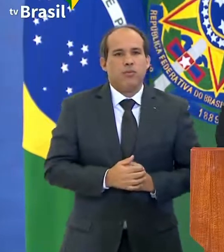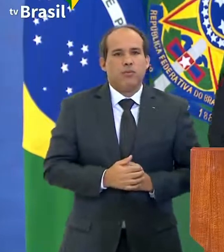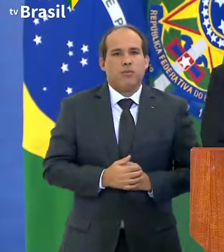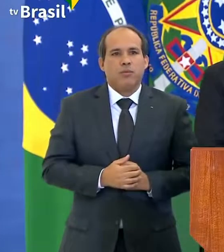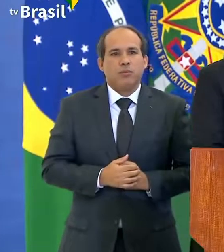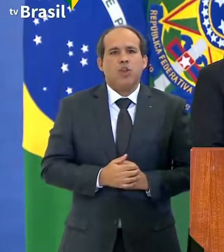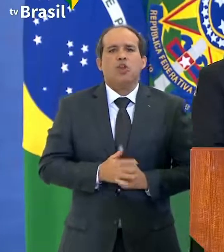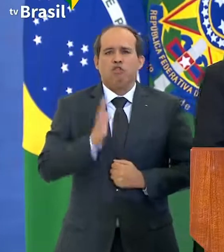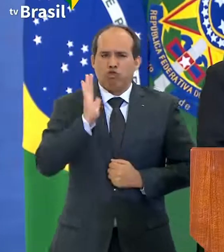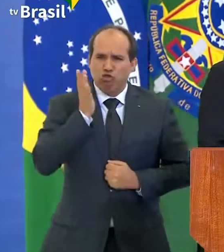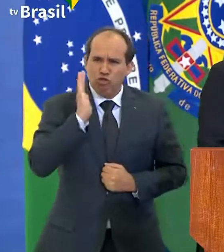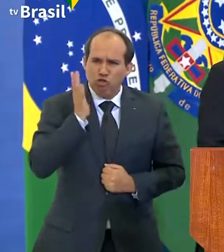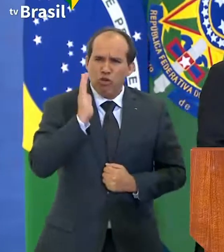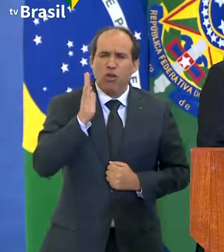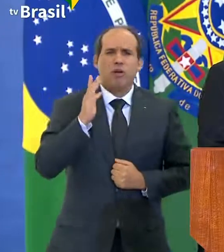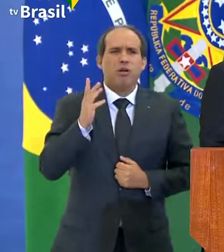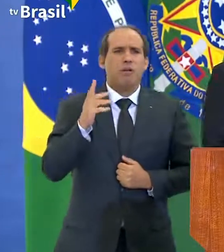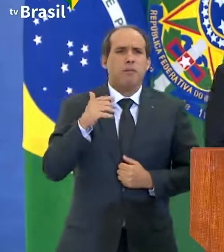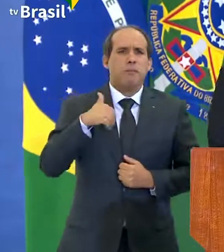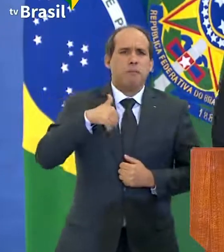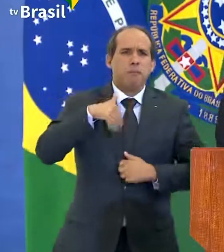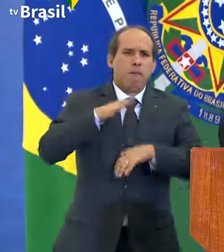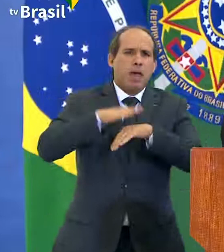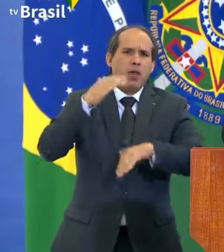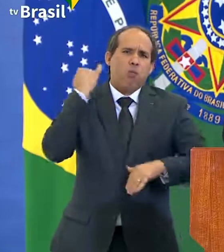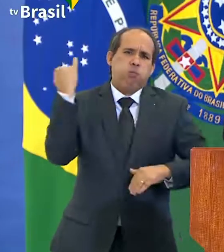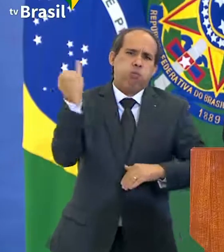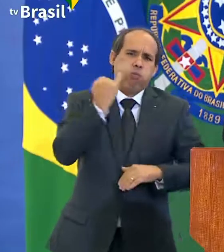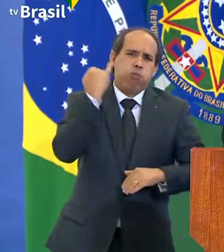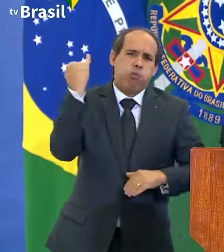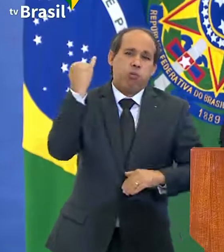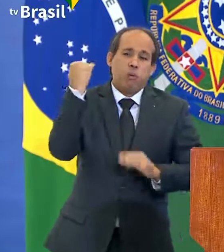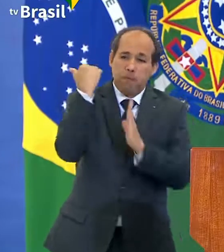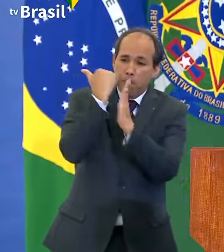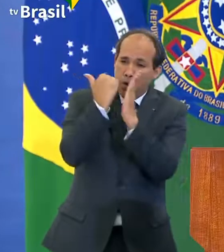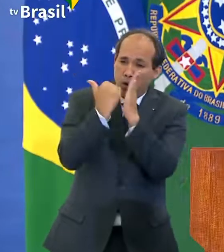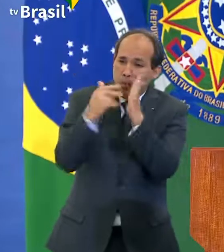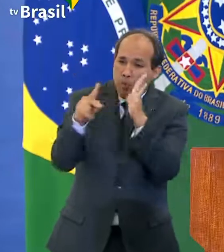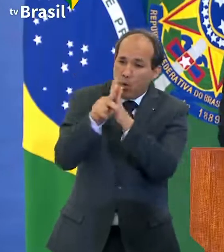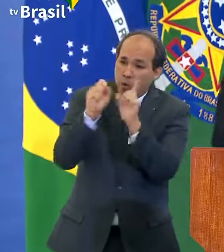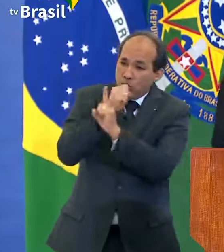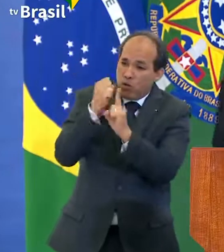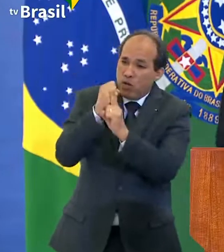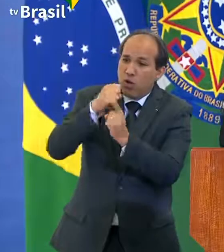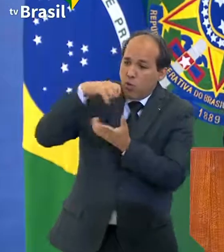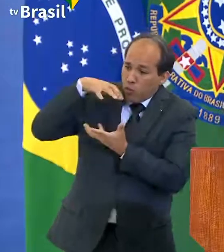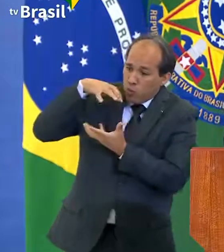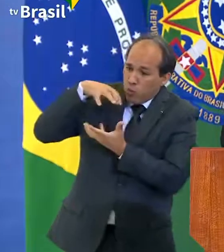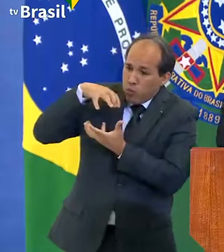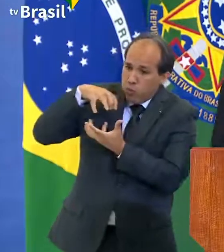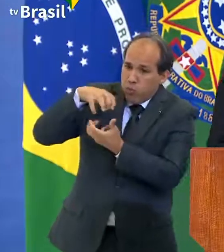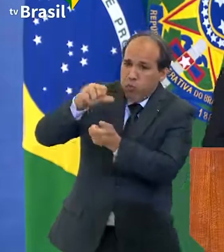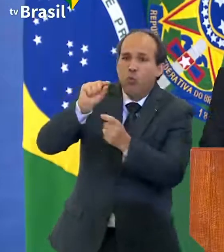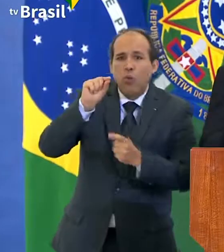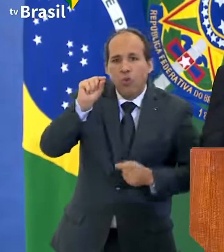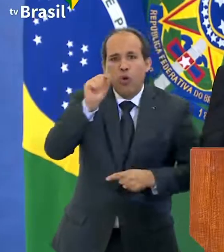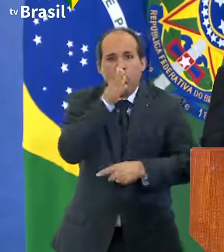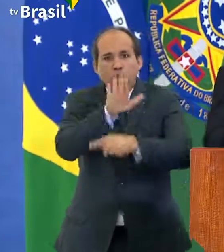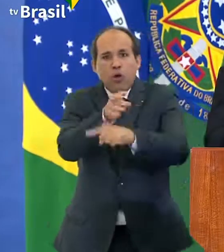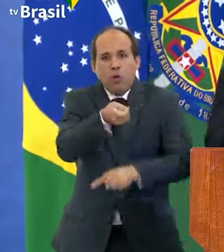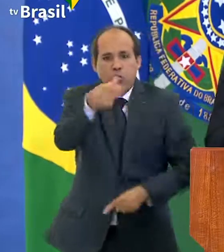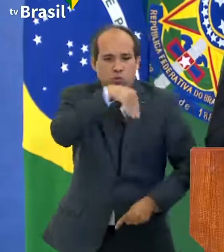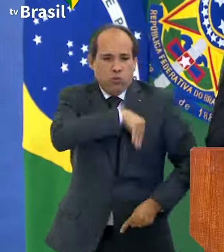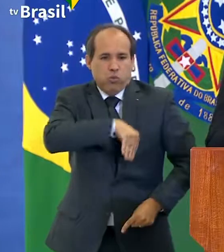Executamos o maior programa social do mundo com auxílio emergencial,